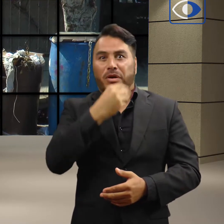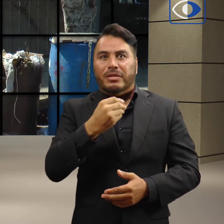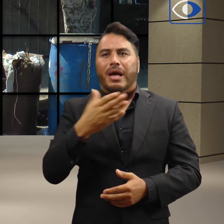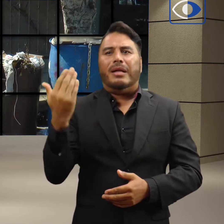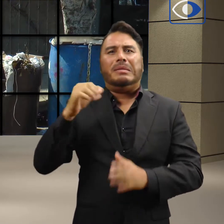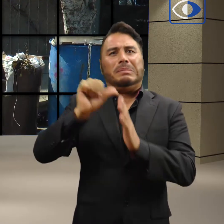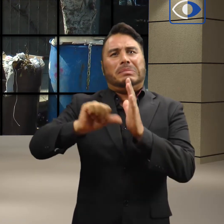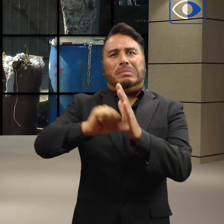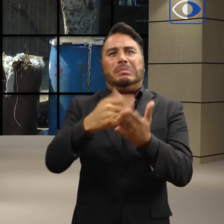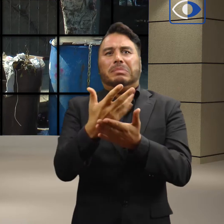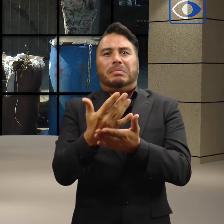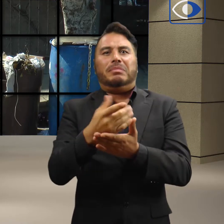basura.